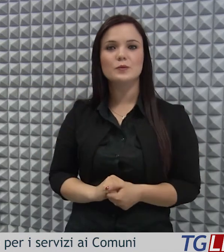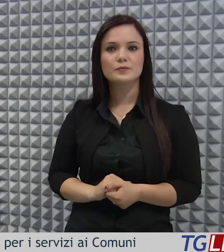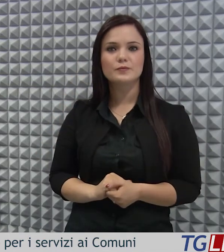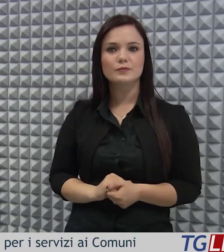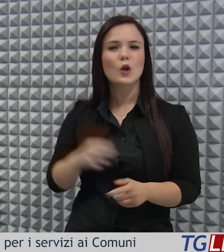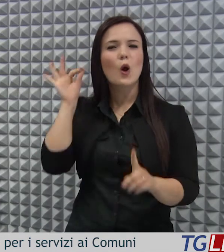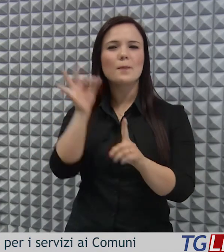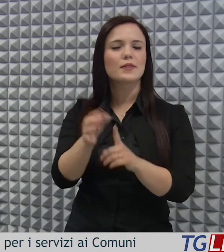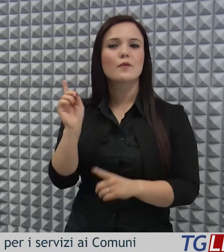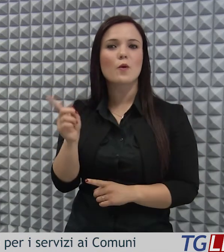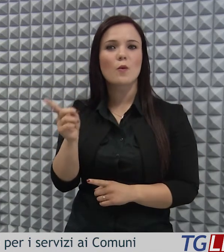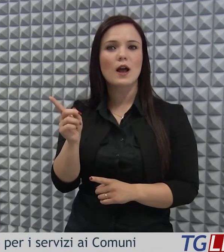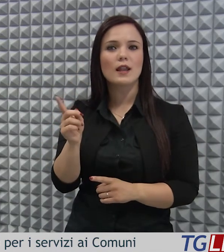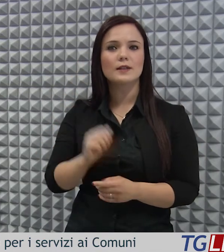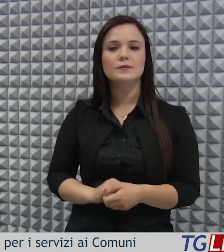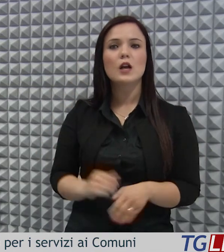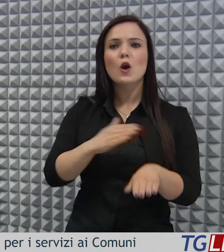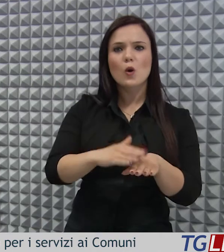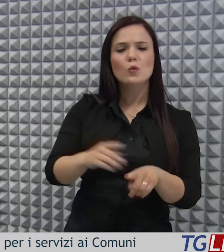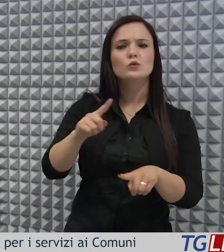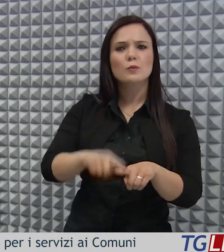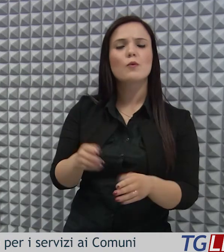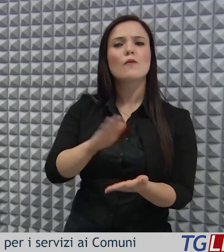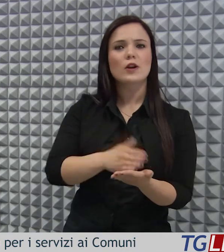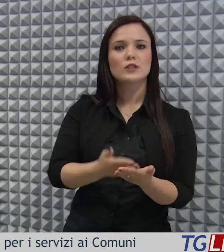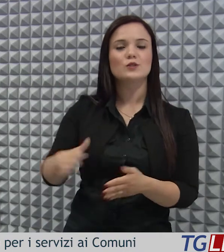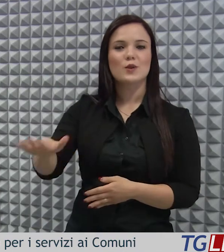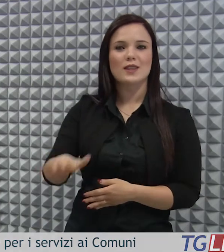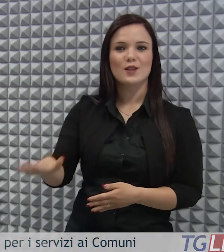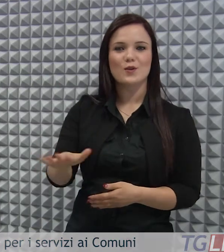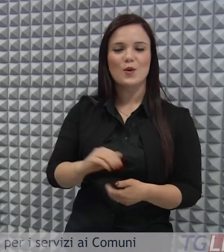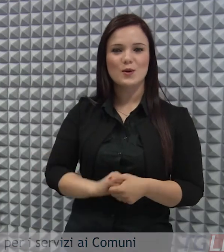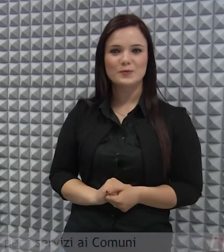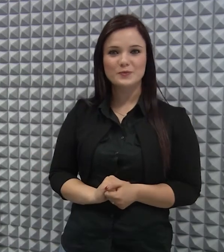per la fruizione e la valorizzazione del territorio.